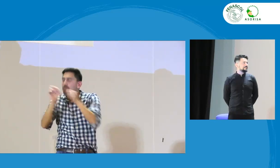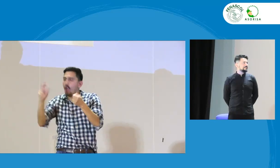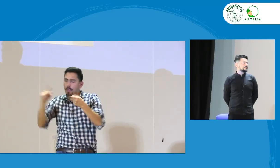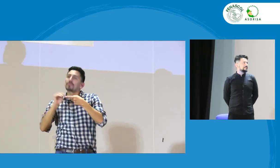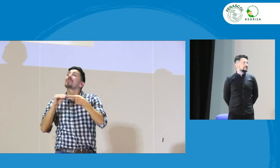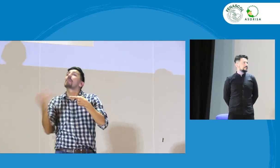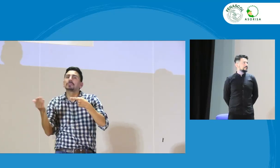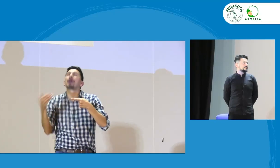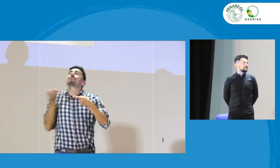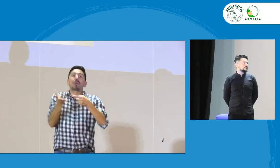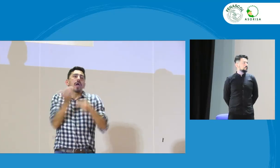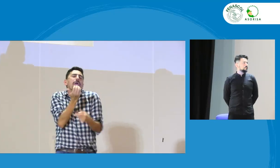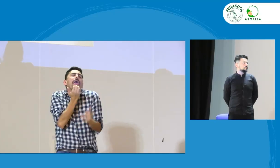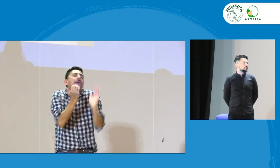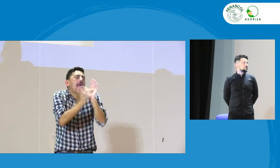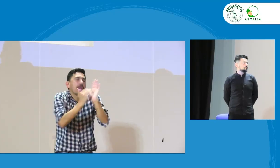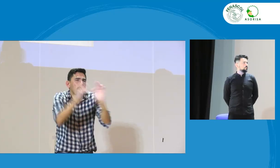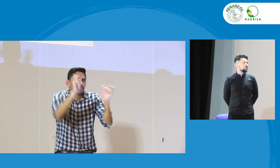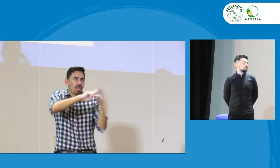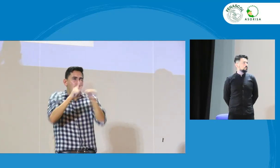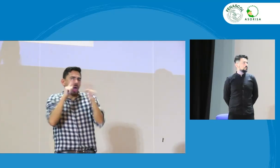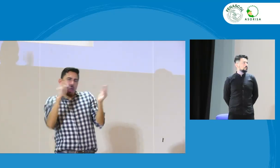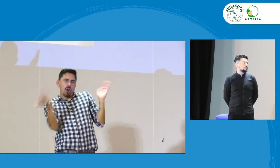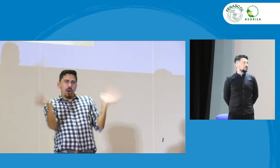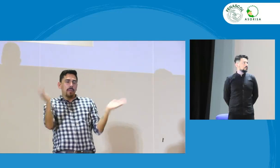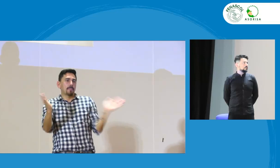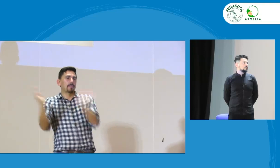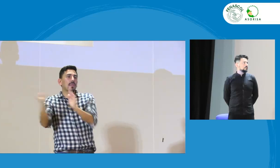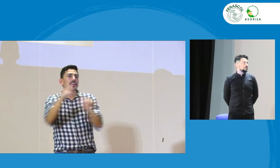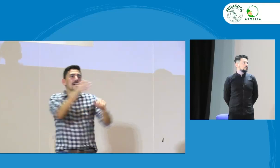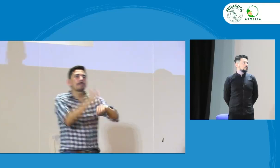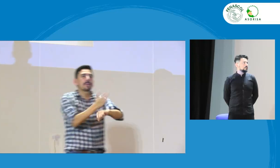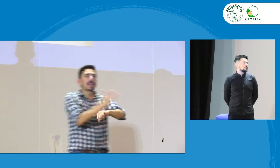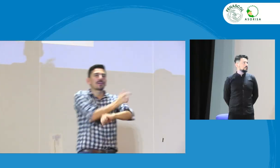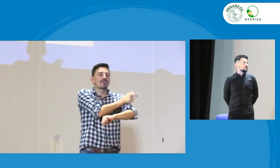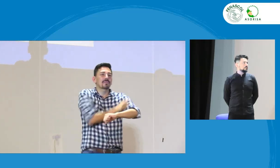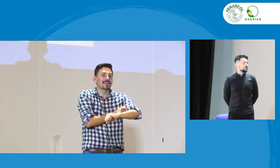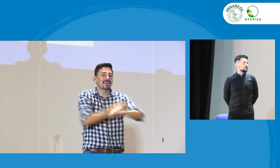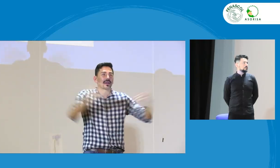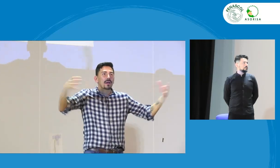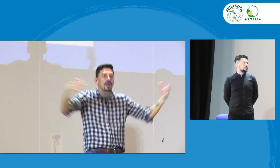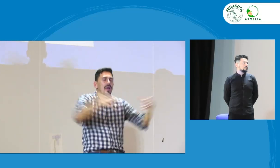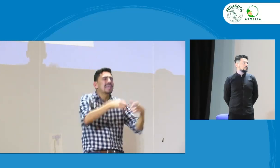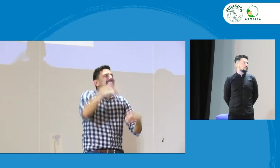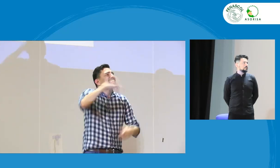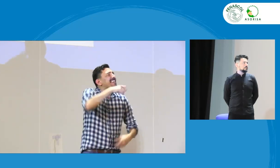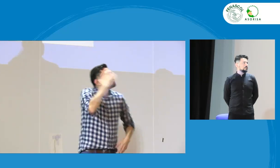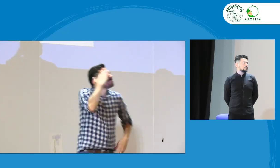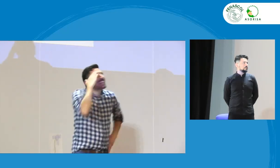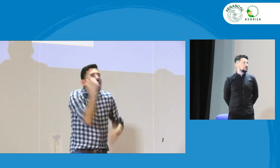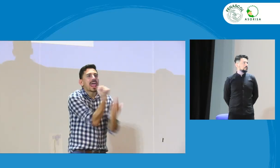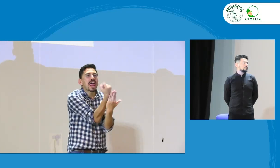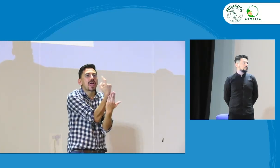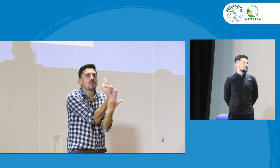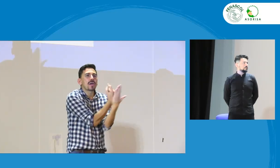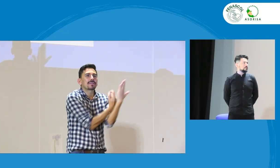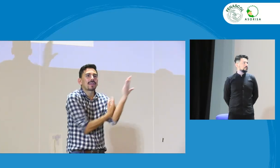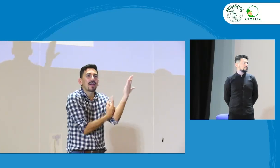concertaciones. Por ejemplo, digamos algo así, por poner una comparación, el Precomité de pronto hace una encuesta, por ejemplo,